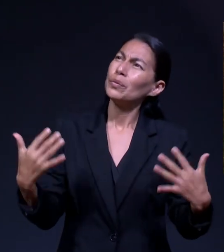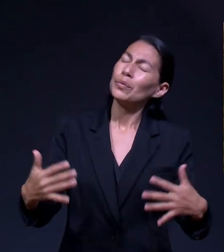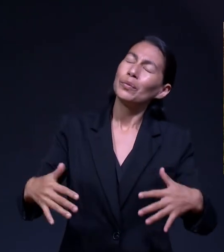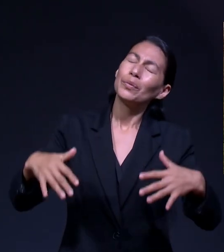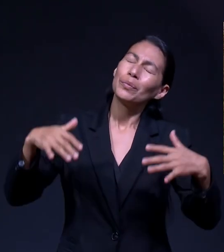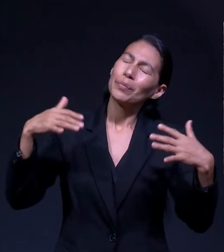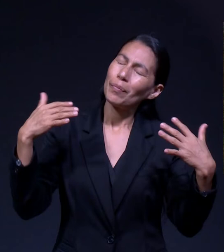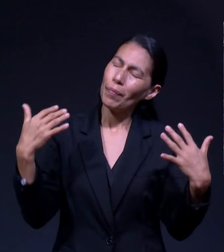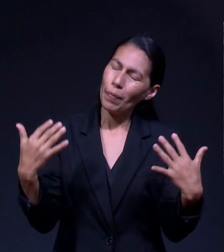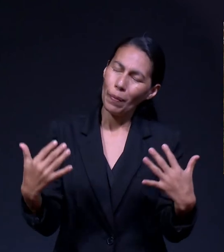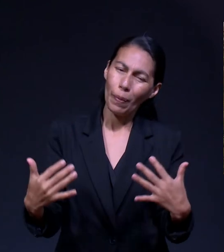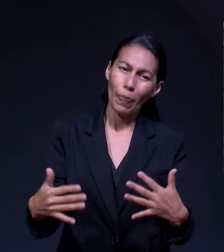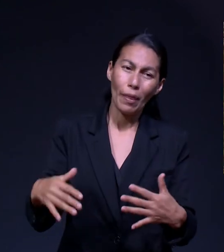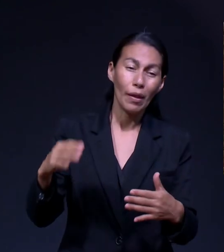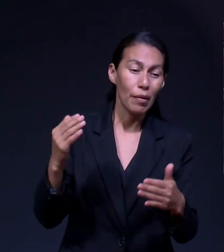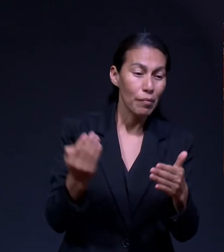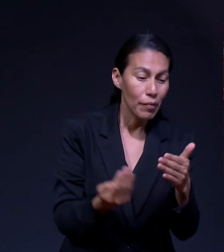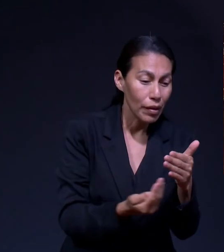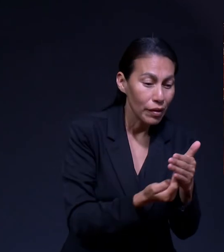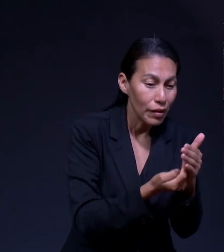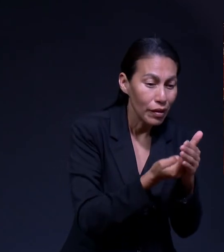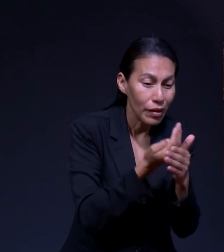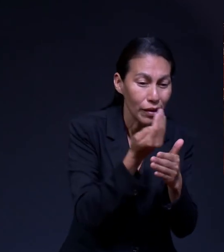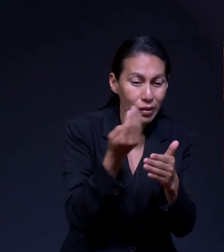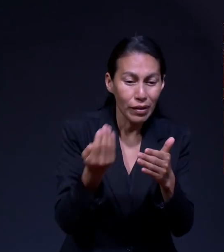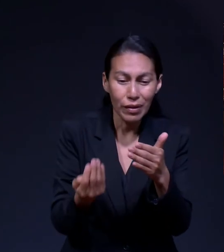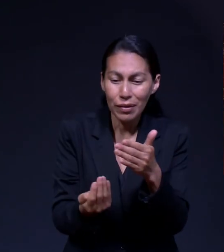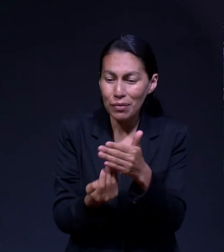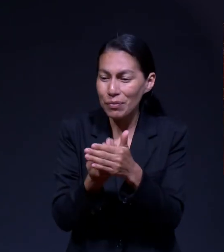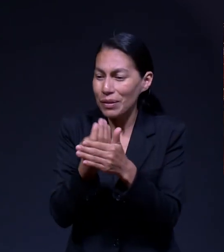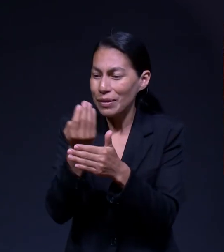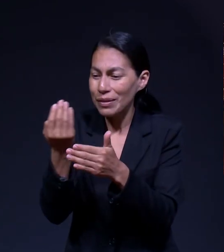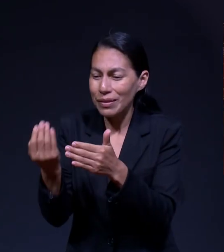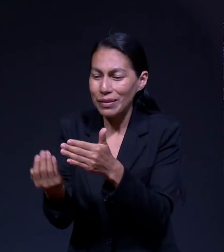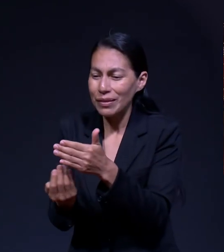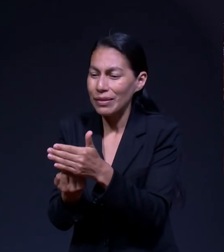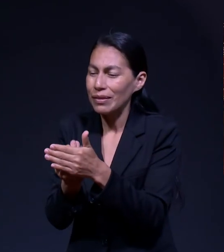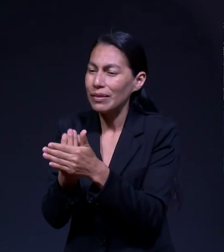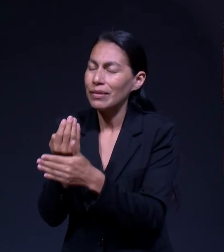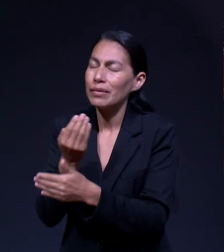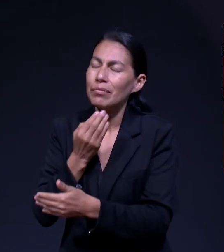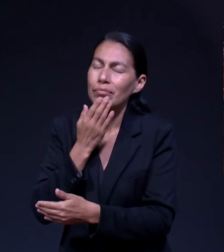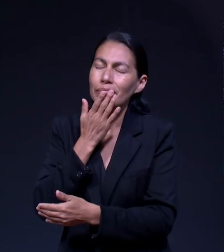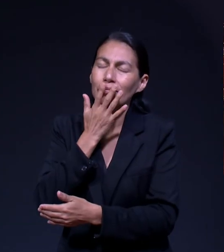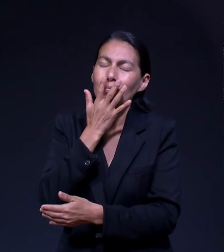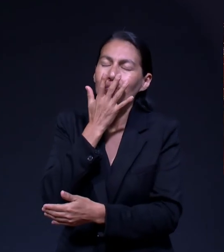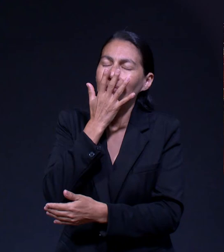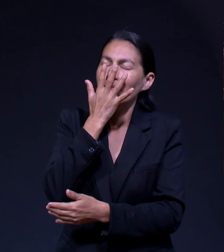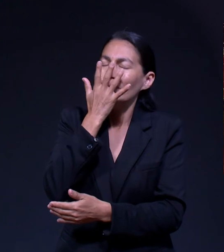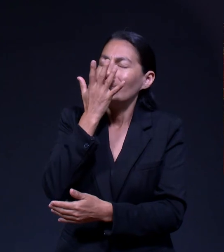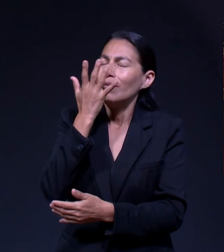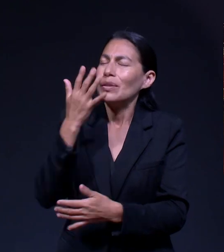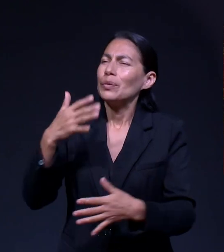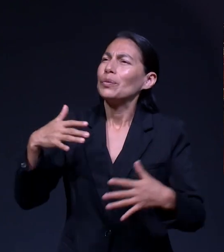Supremas Cada Mañana Al Respirar